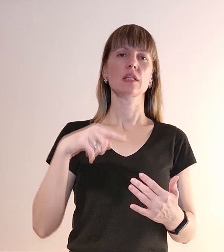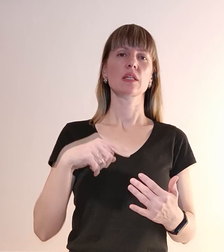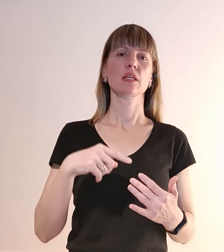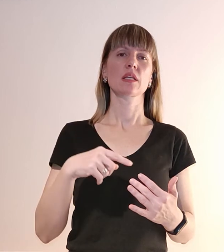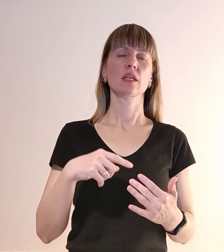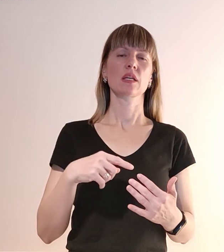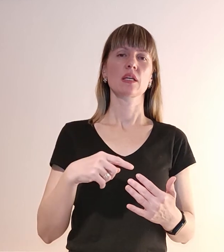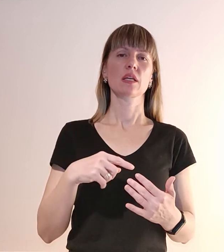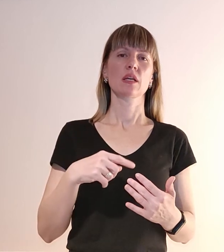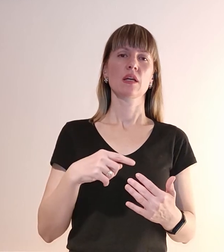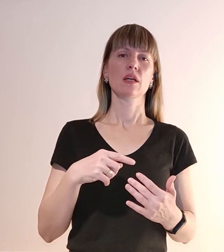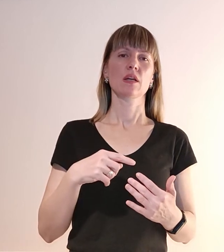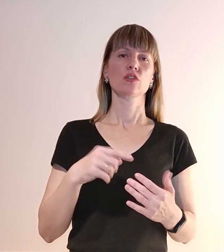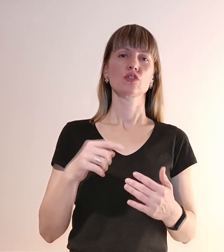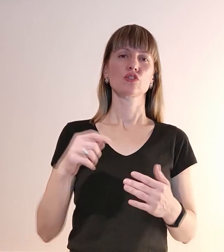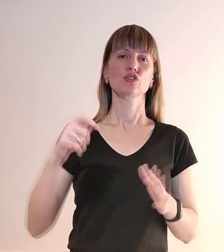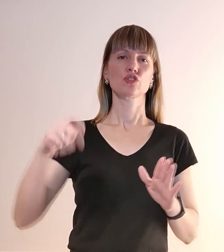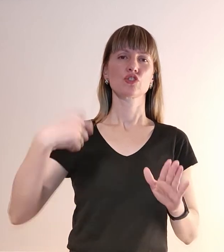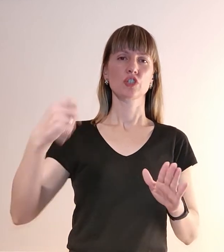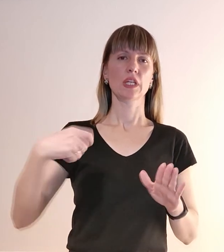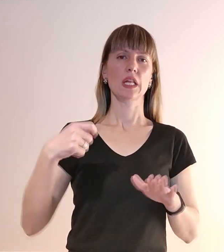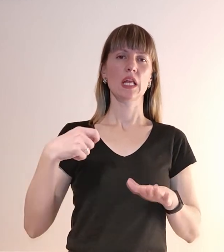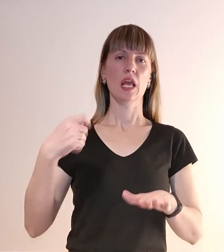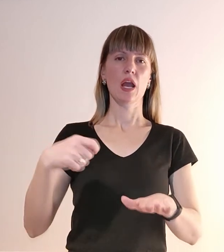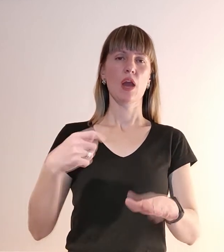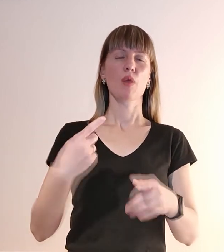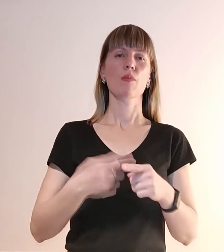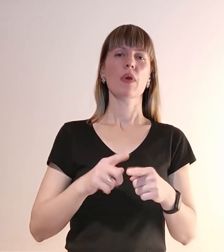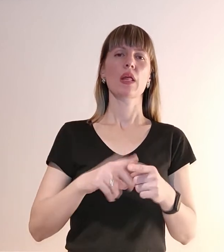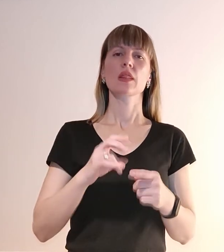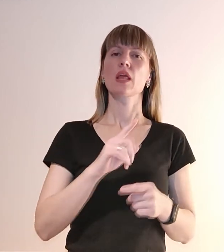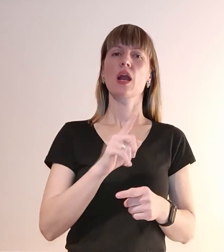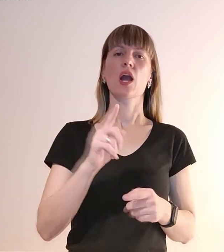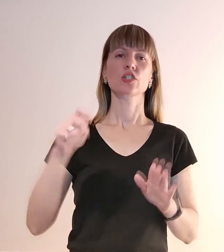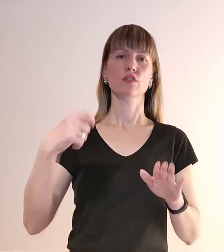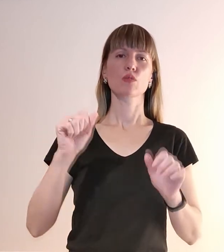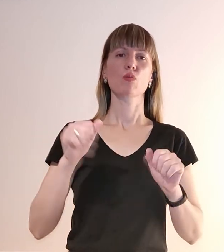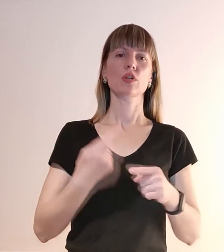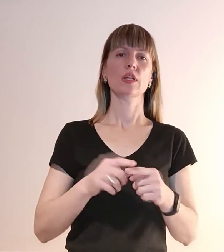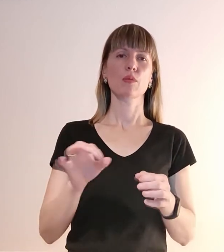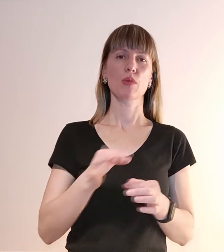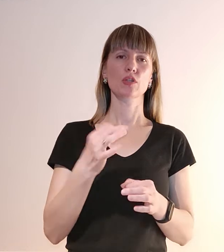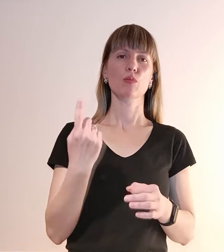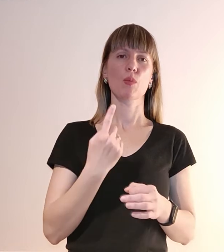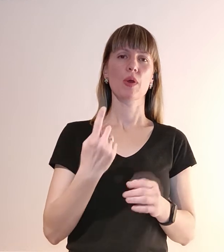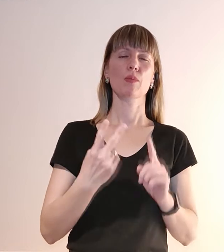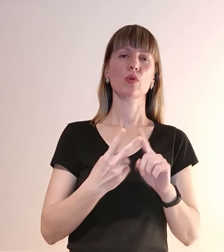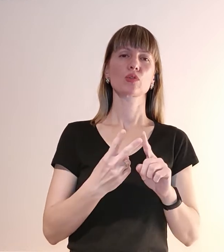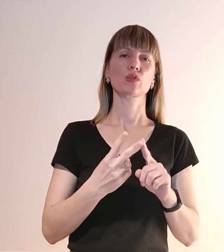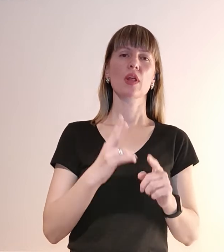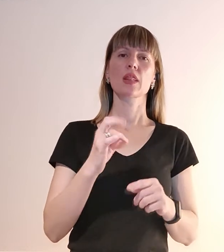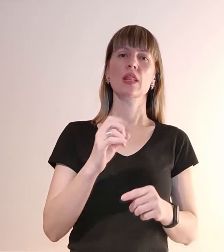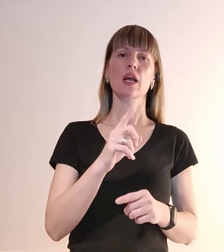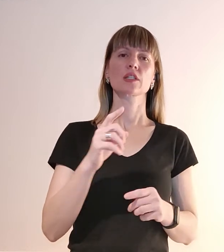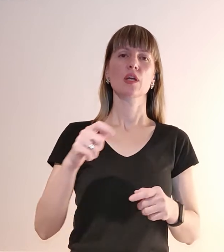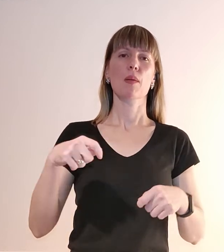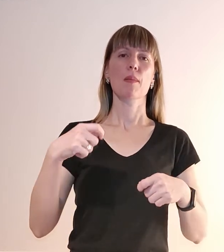навичок. Тому не кажда швачка може це пошити, по-перше. По-друге, не кажда машинка може взяти